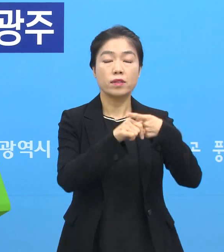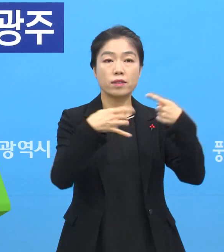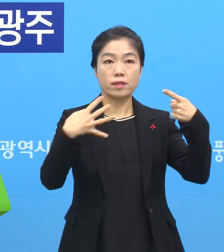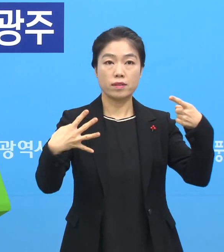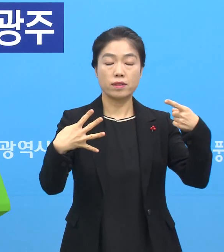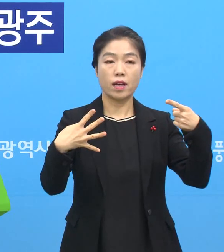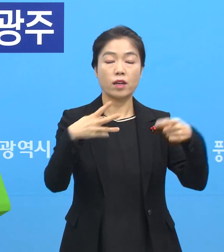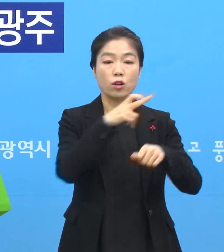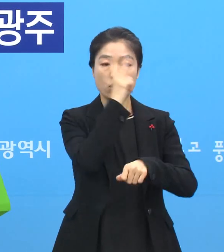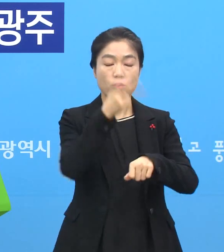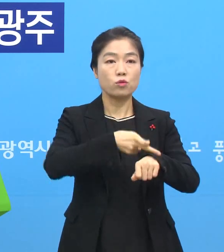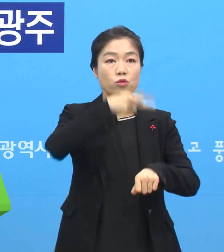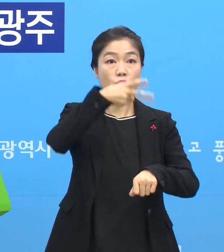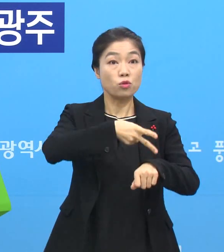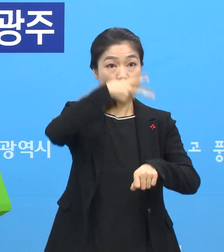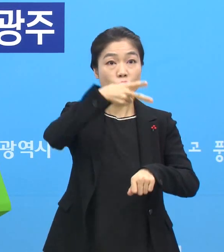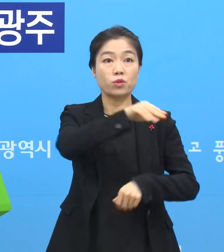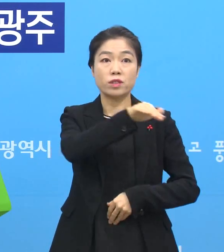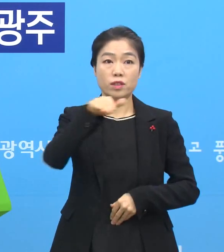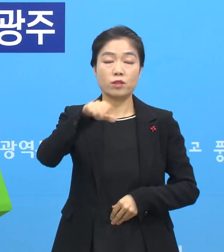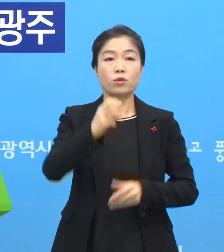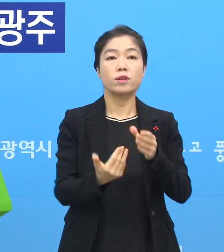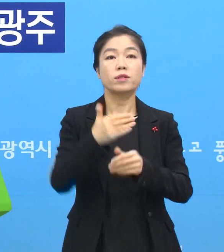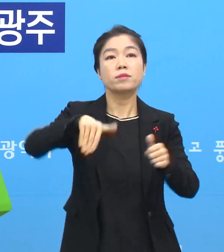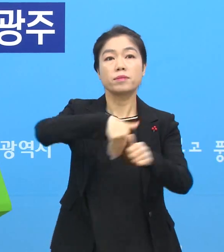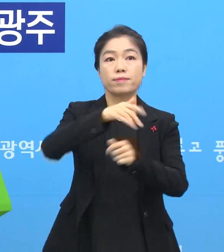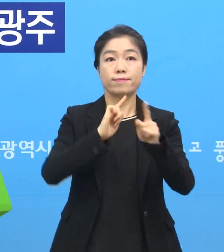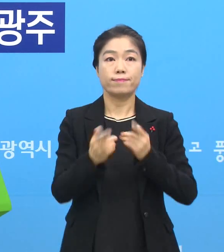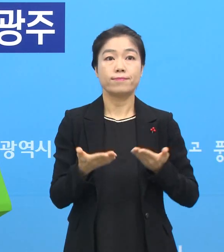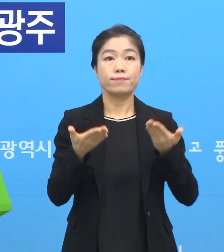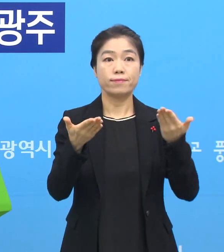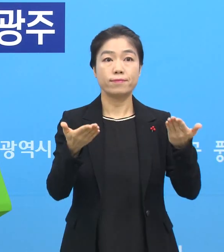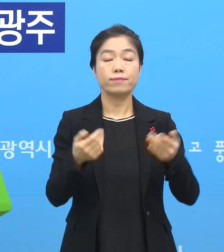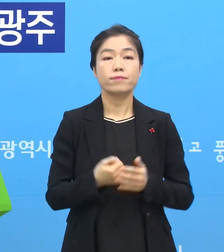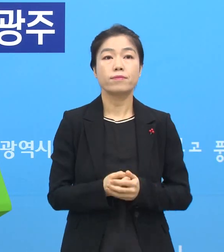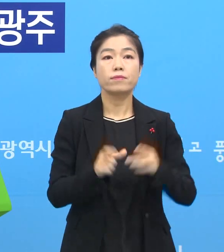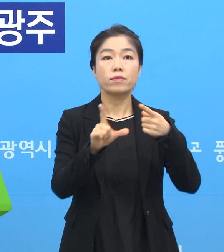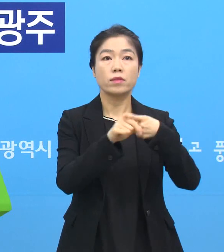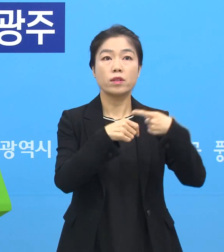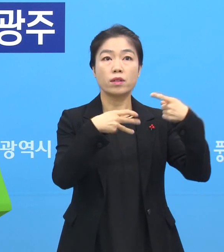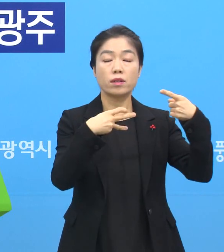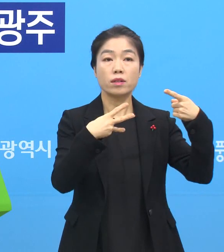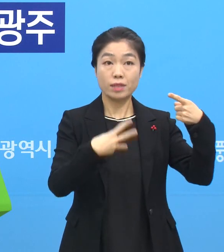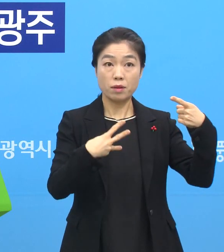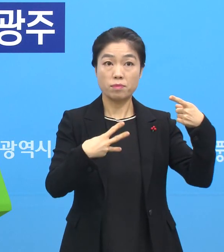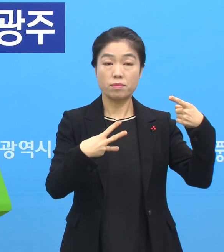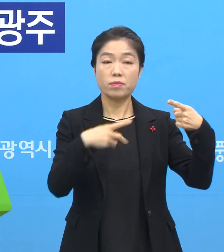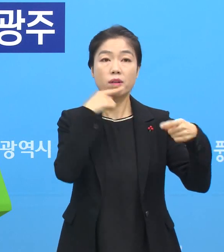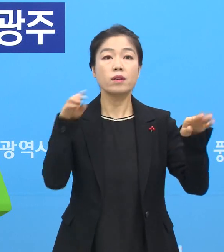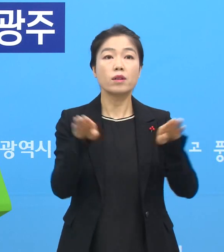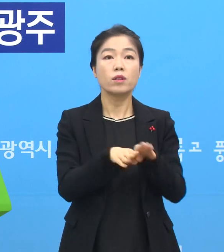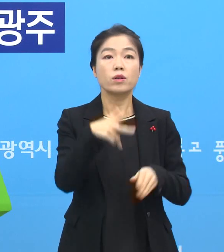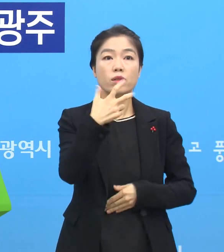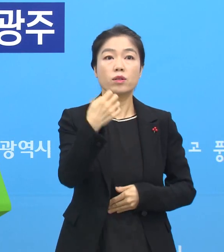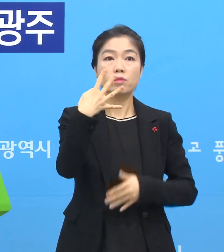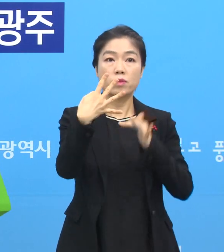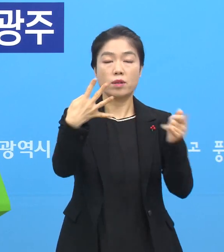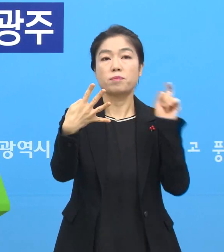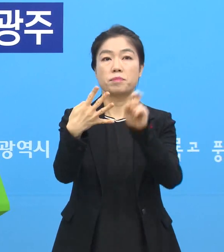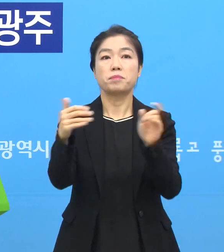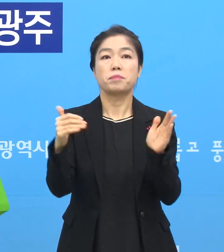4일 14시 기준 코로나19 광주광역시 발생 현황입니다. 1월 13일 일요일 74명